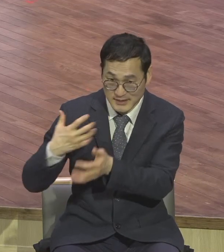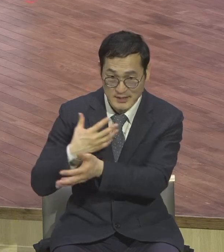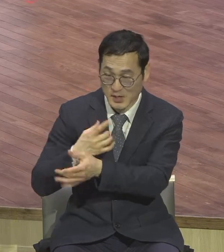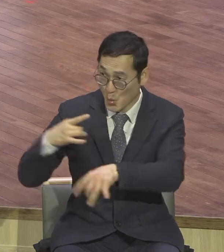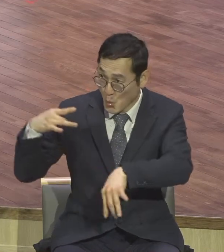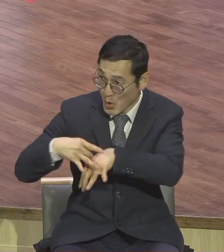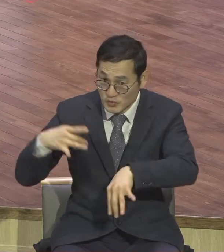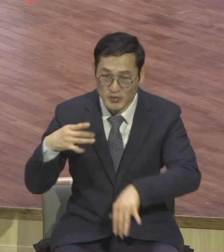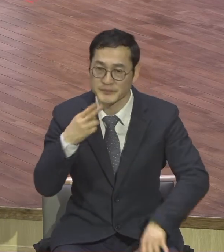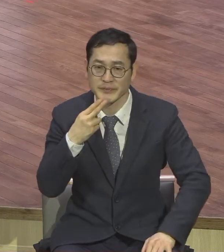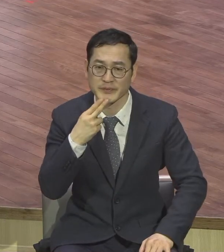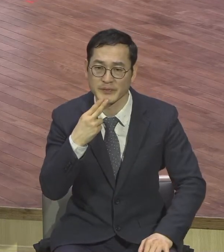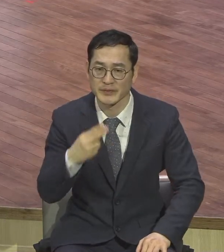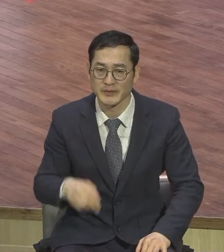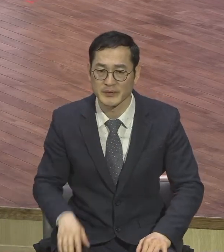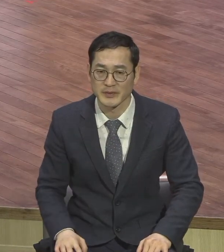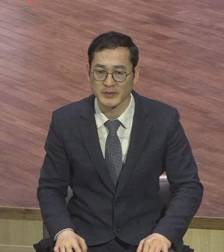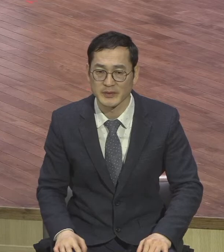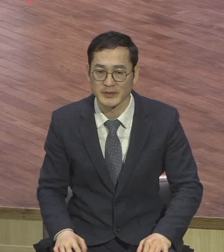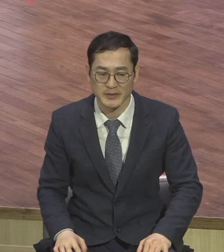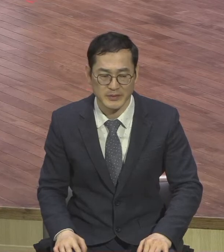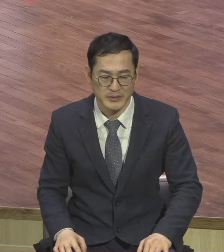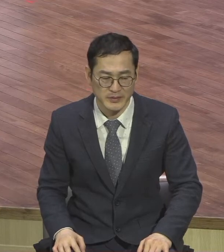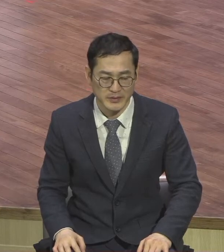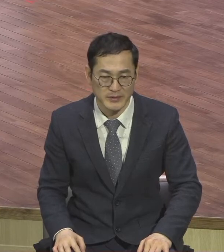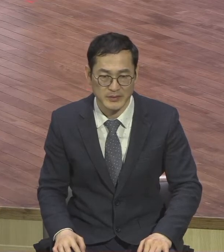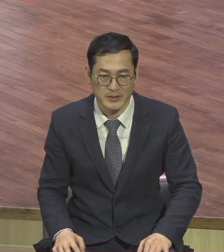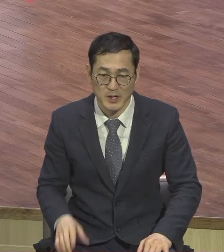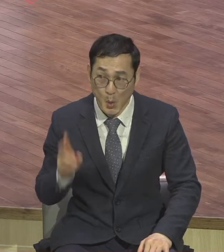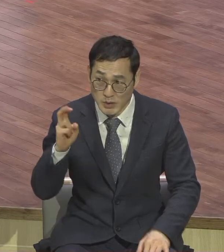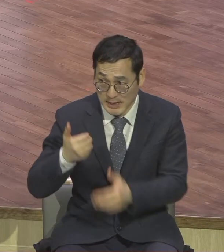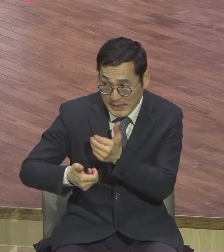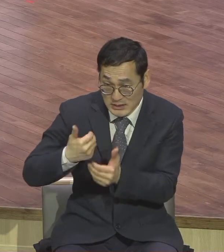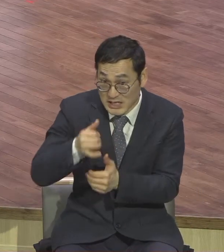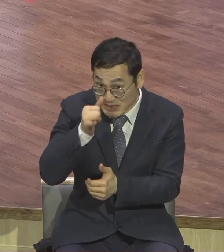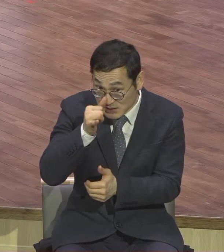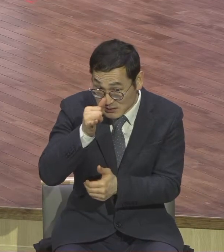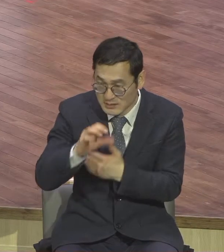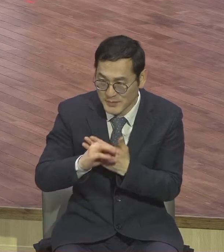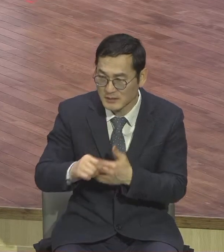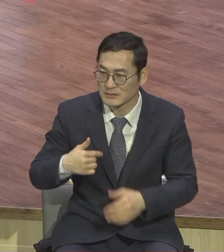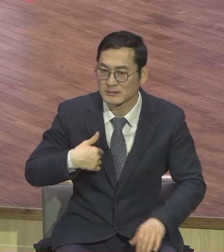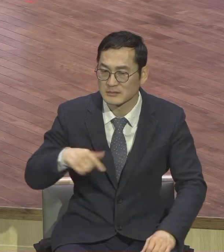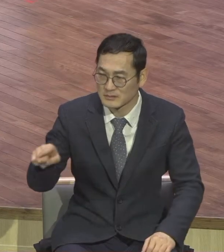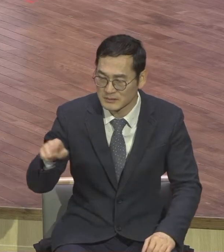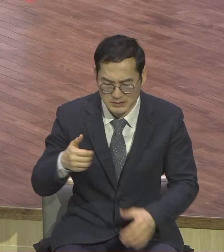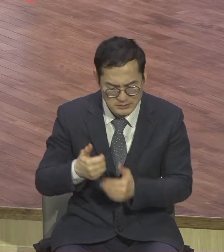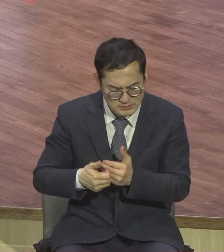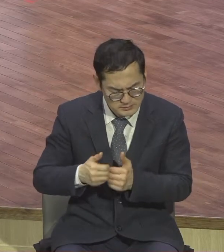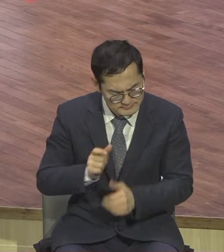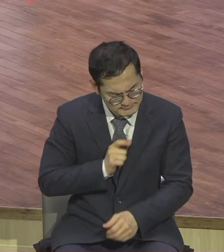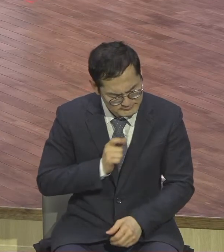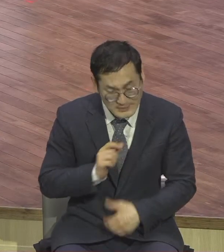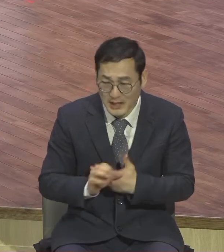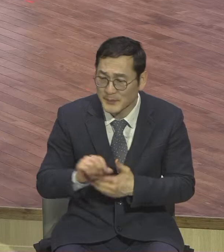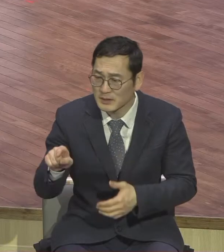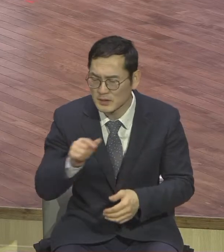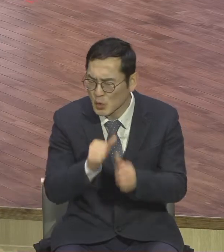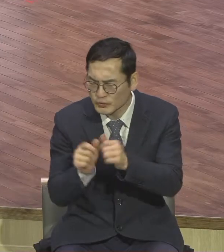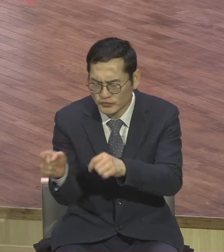불편하다는 말이 들리면 바로 찾아갑니다 어이 김 목사 나인데 무슨 이런 나인데 이런 말 한 적이 있나